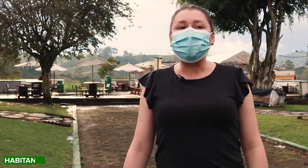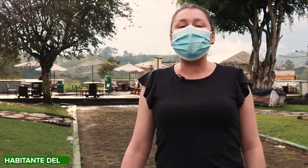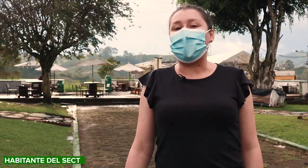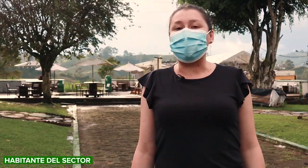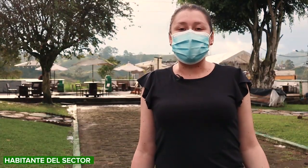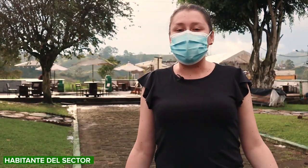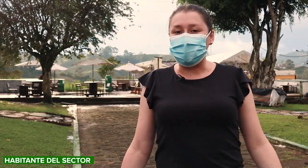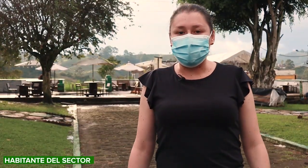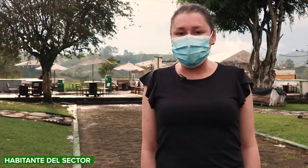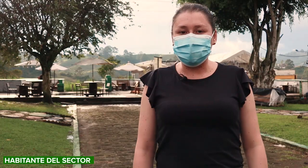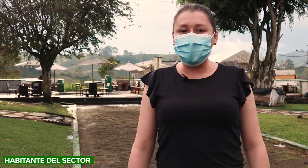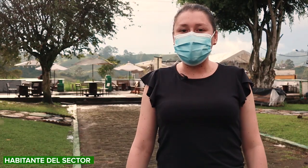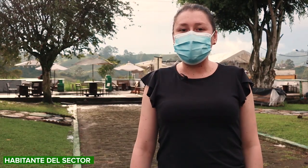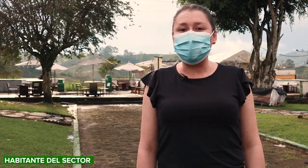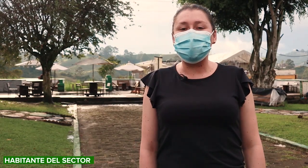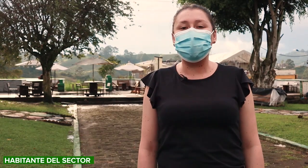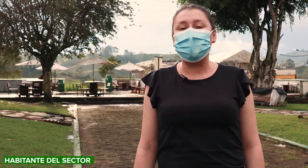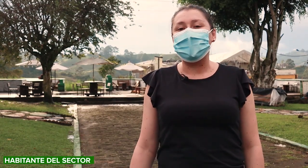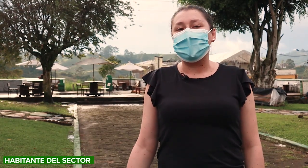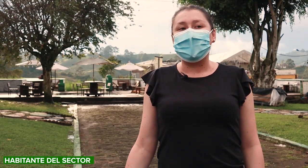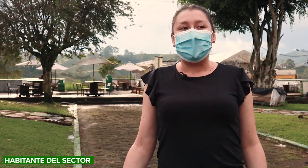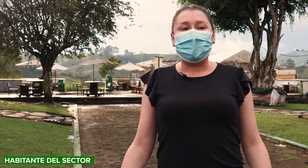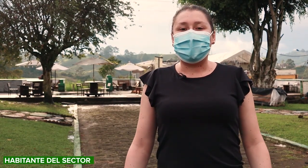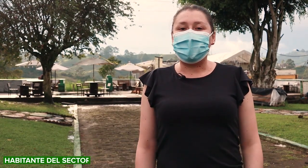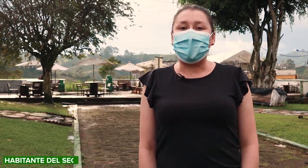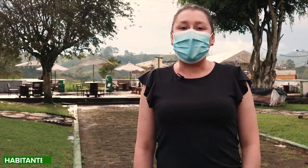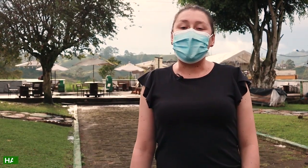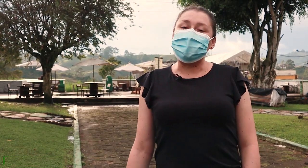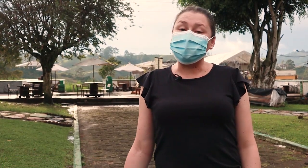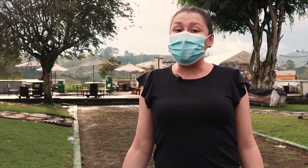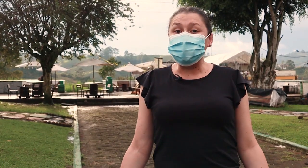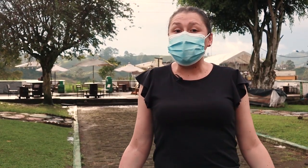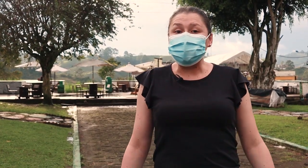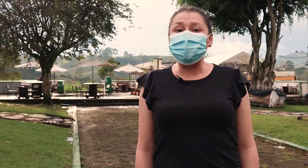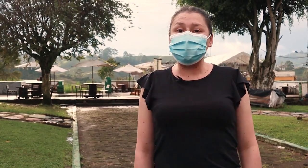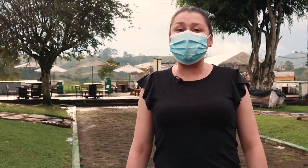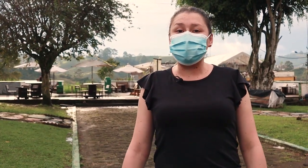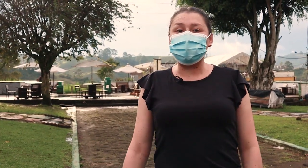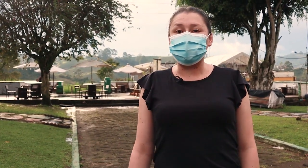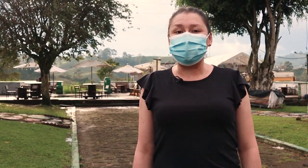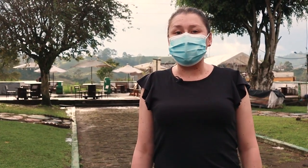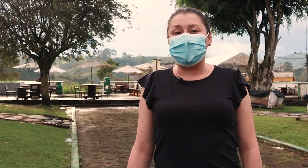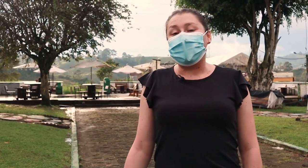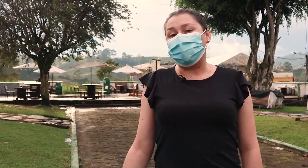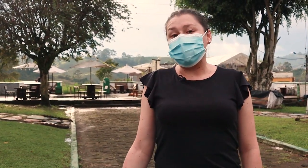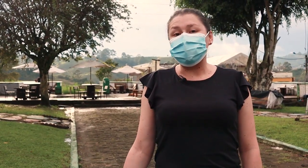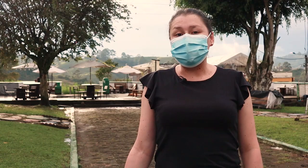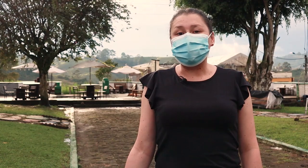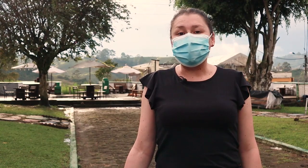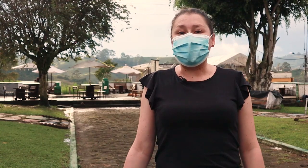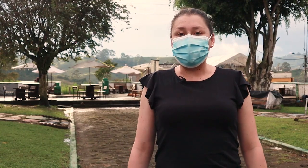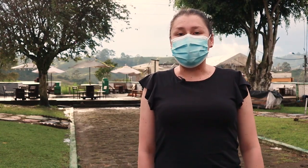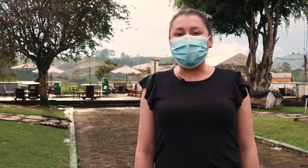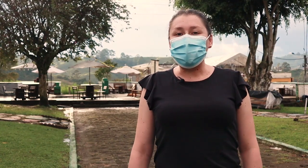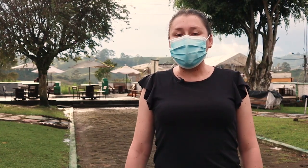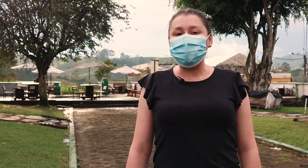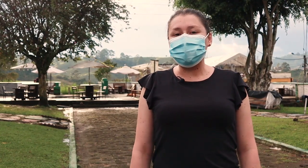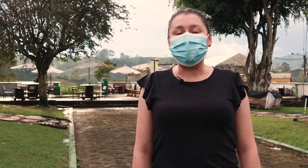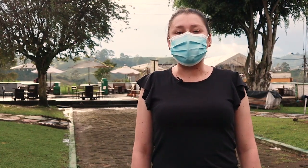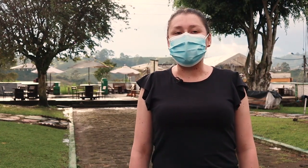habitante cercana al Parque Fundadores, ha disminuido mucho el consumo de alucinógenos, entonces